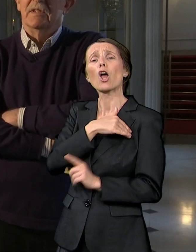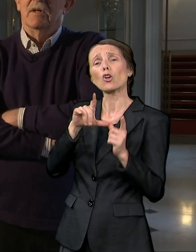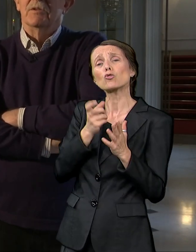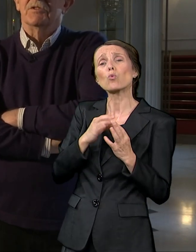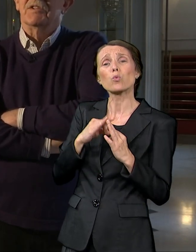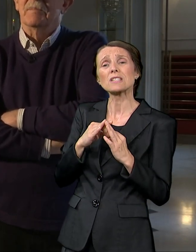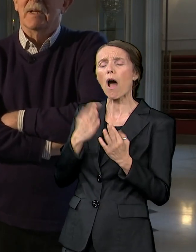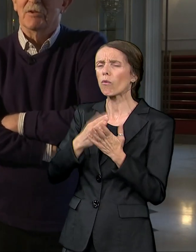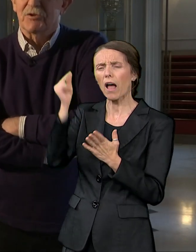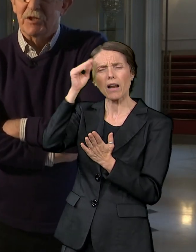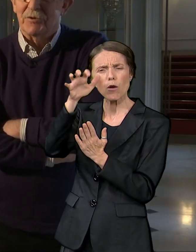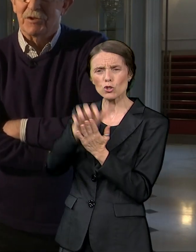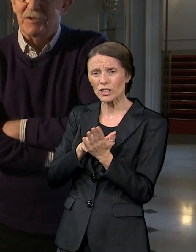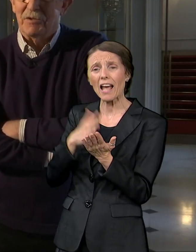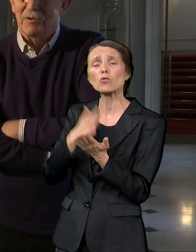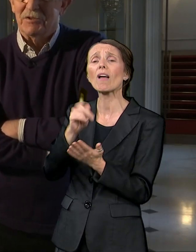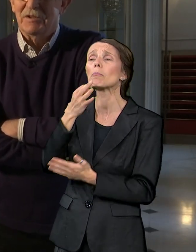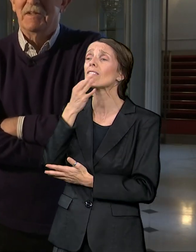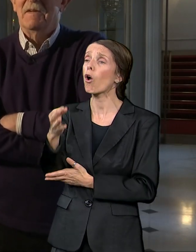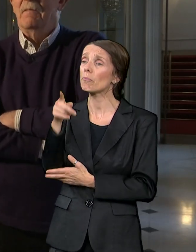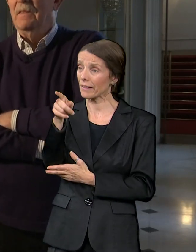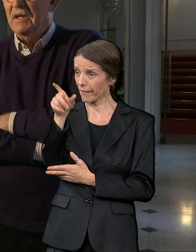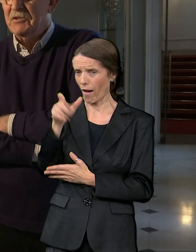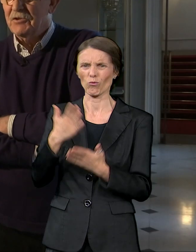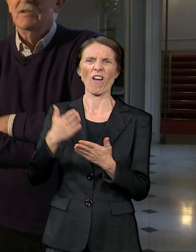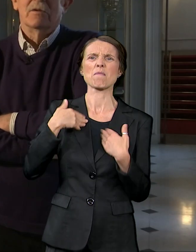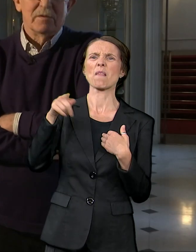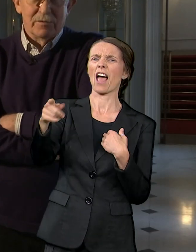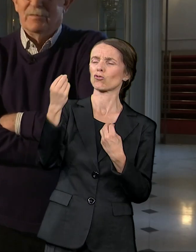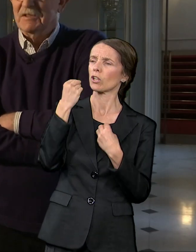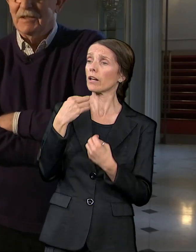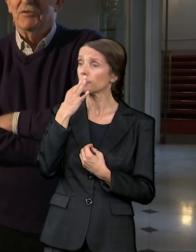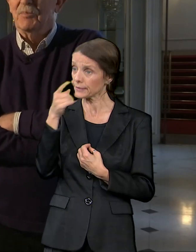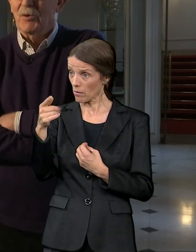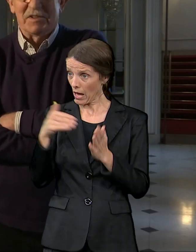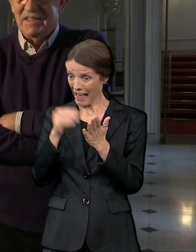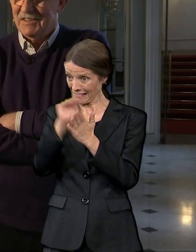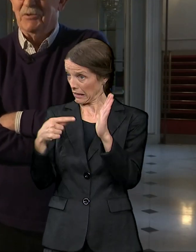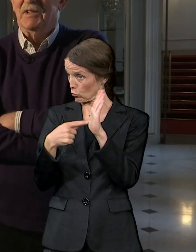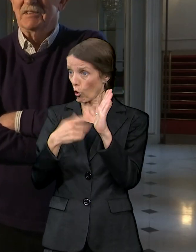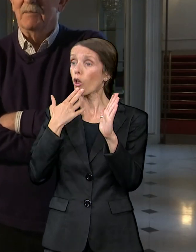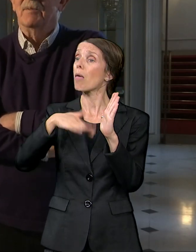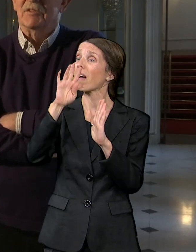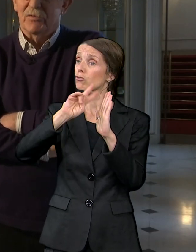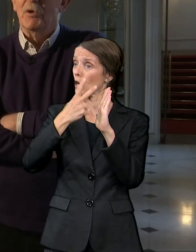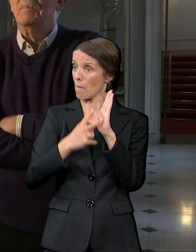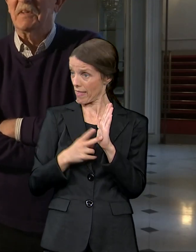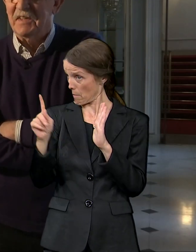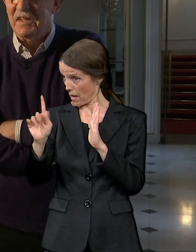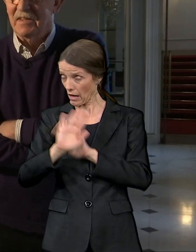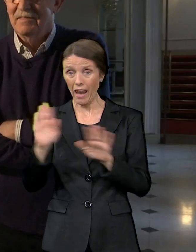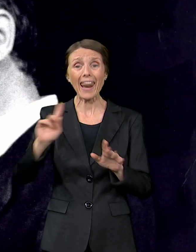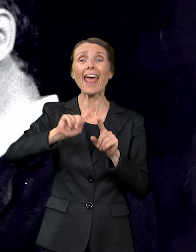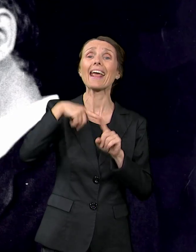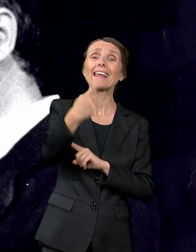reditelja, hoćeš ti mali još nešto da štrihuješ. Nećeš. Na sledećoj probi znaći ceo tekst. Na pamet svojih